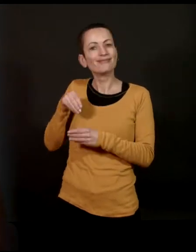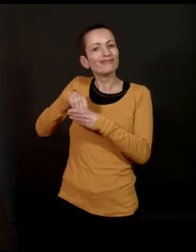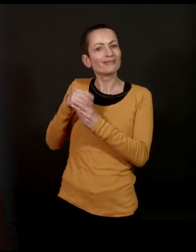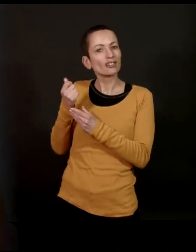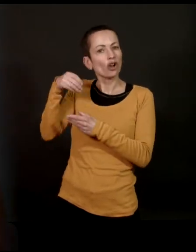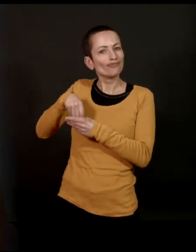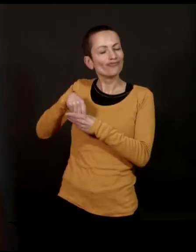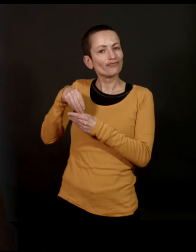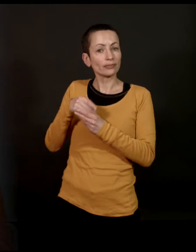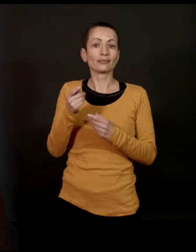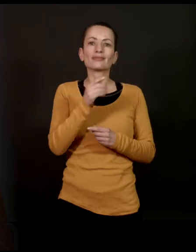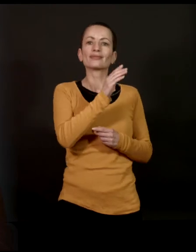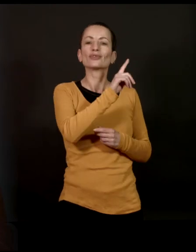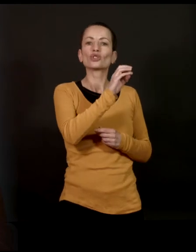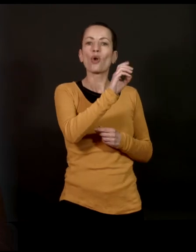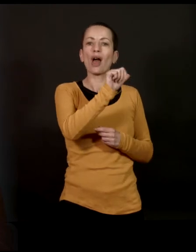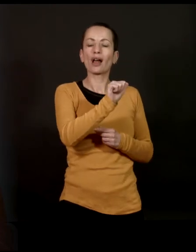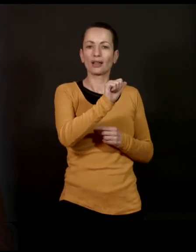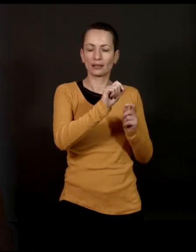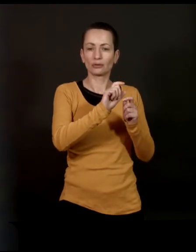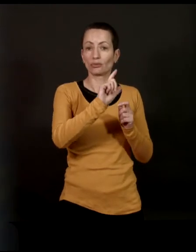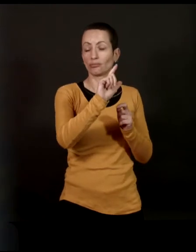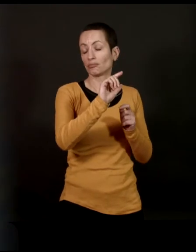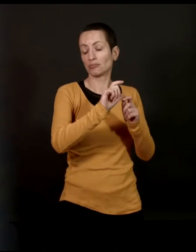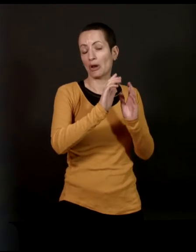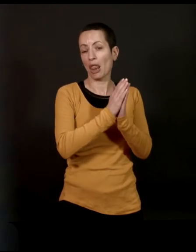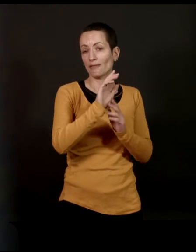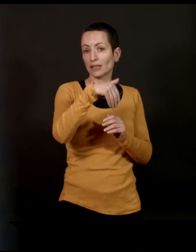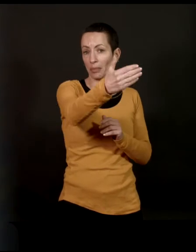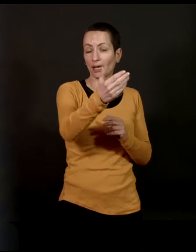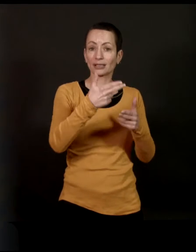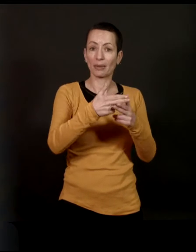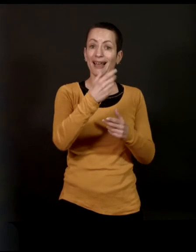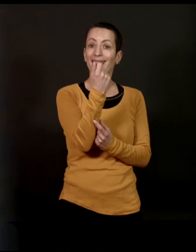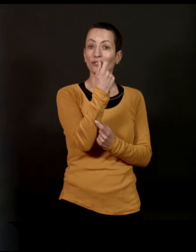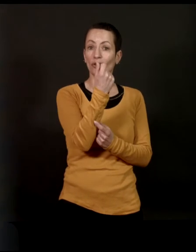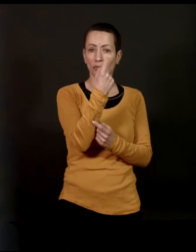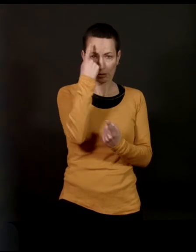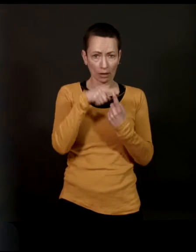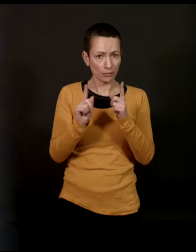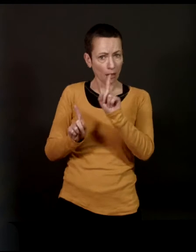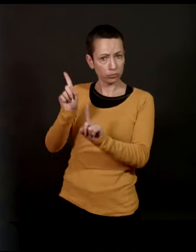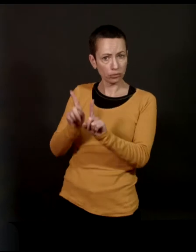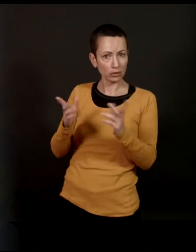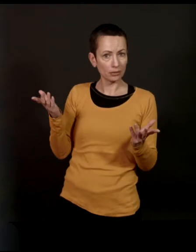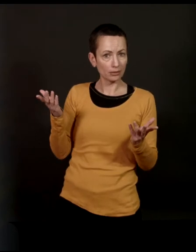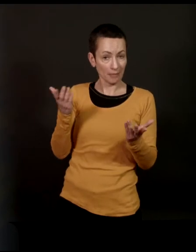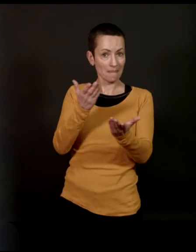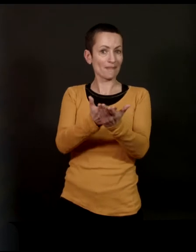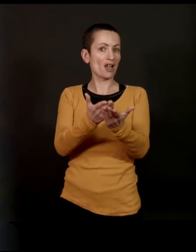'est un porte-monnaie. Et le bouquin de Zola, qui est suivant, s'appelle L'argent, traite de la bourse. Et donc, c'est vrai que ça, on